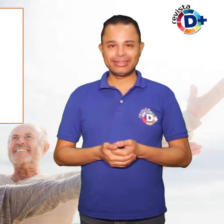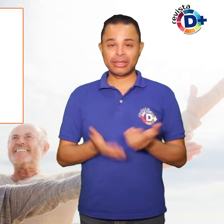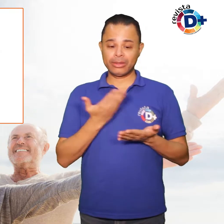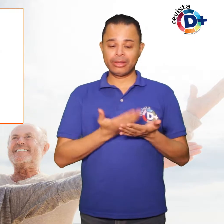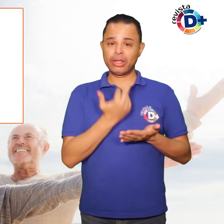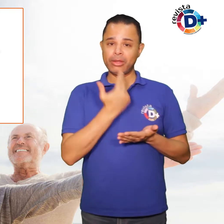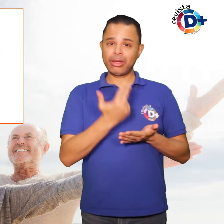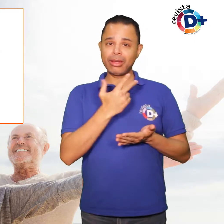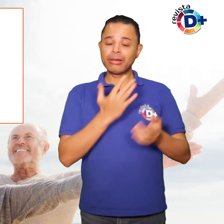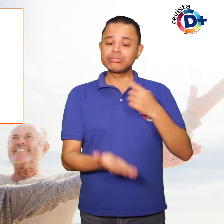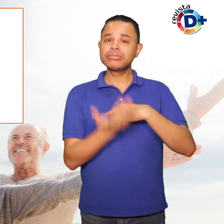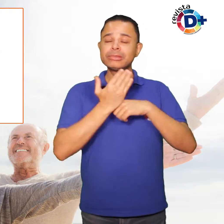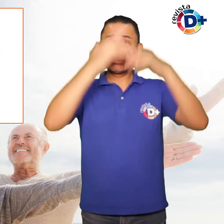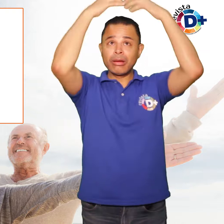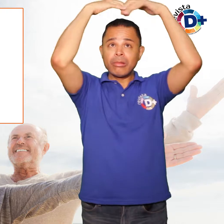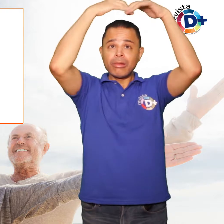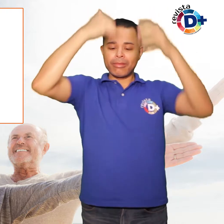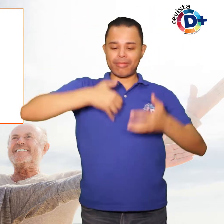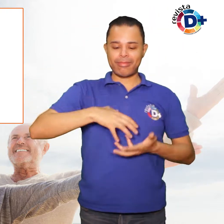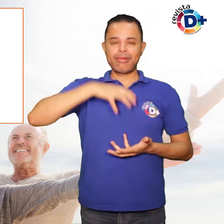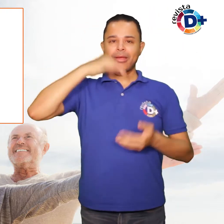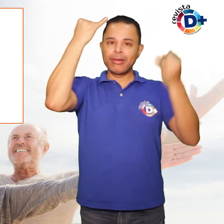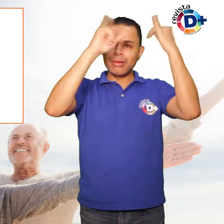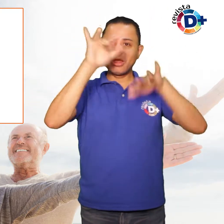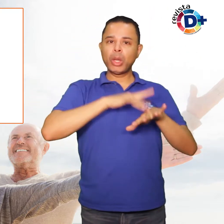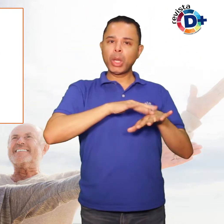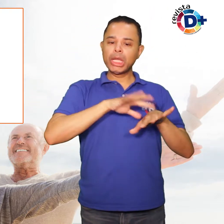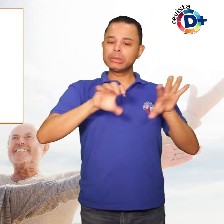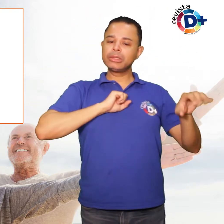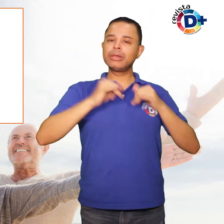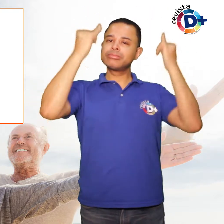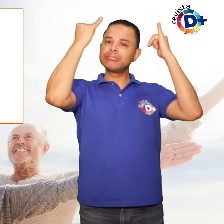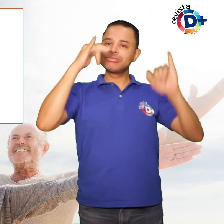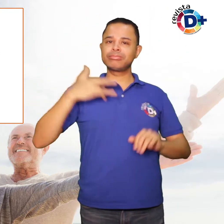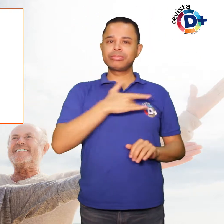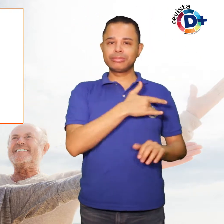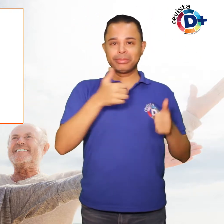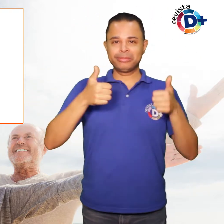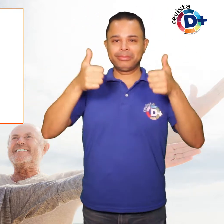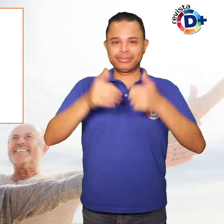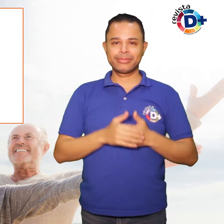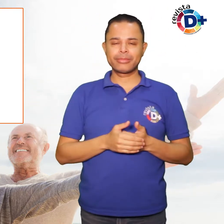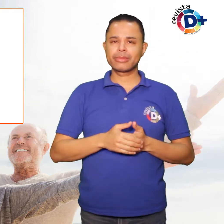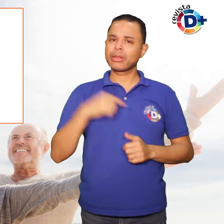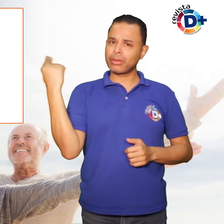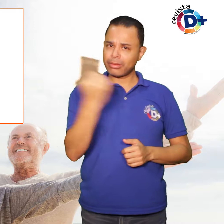Aprender outra língua ajuda o idoso a evitar doenças no cérebro. Já é sabido que o